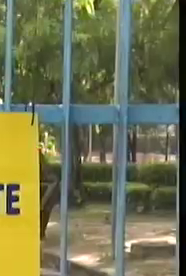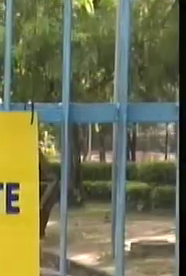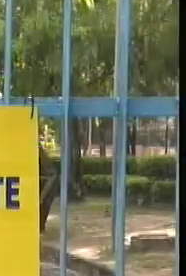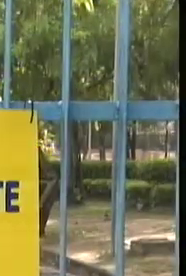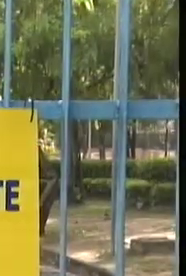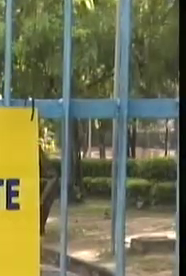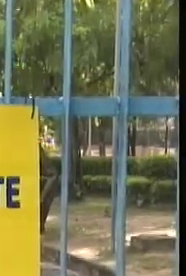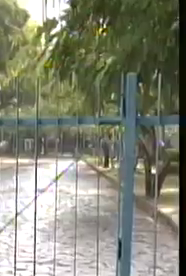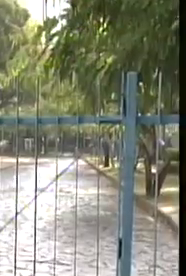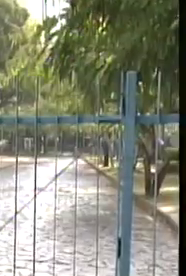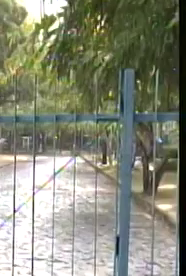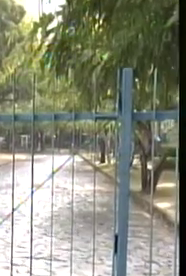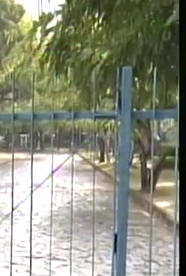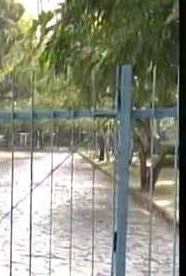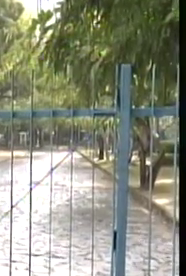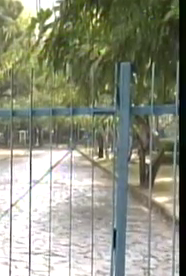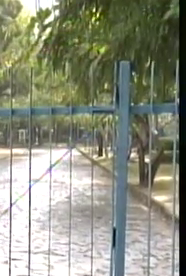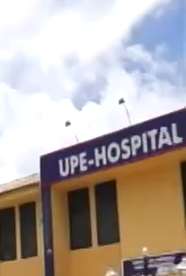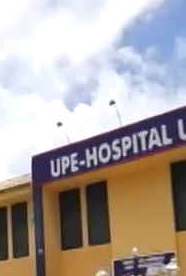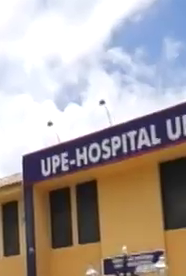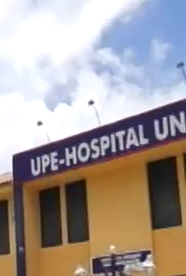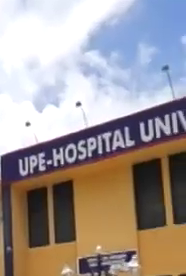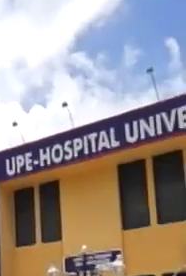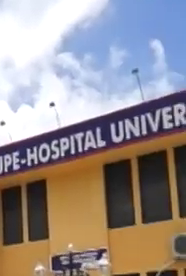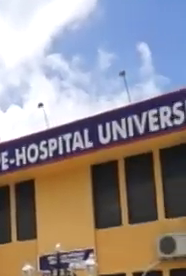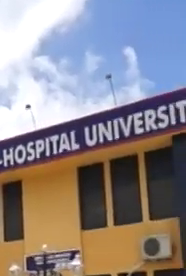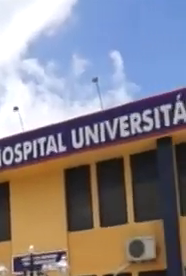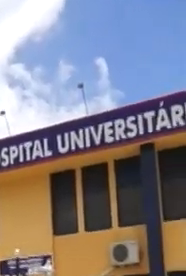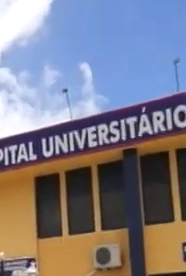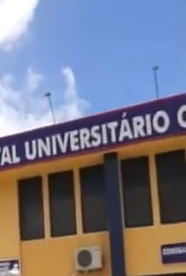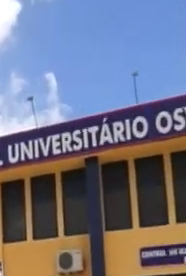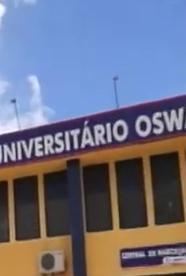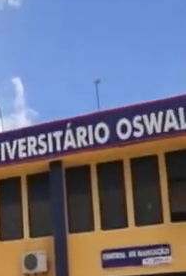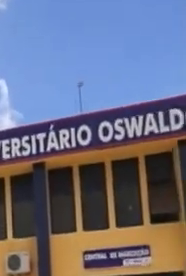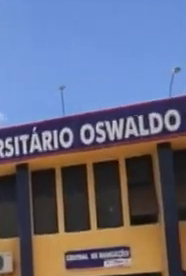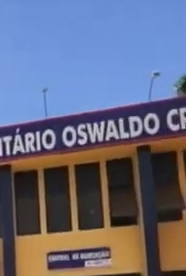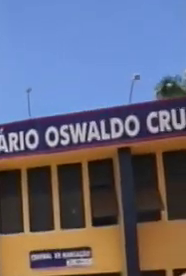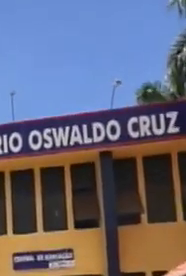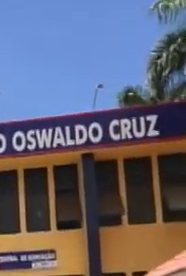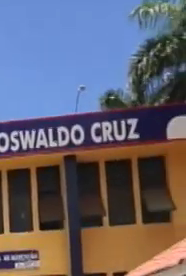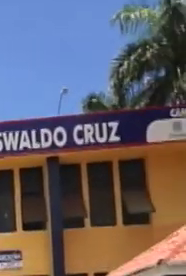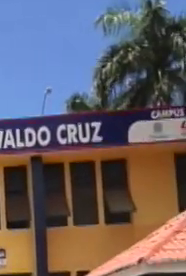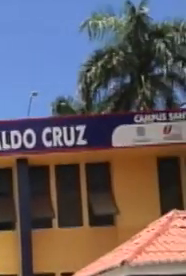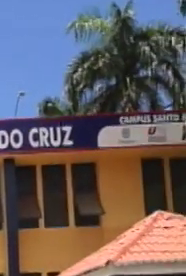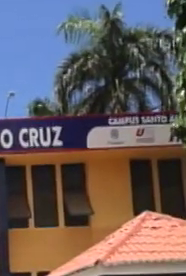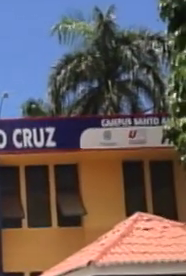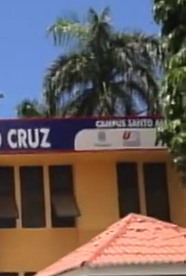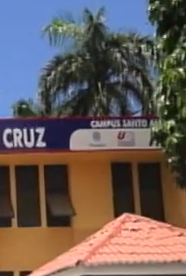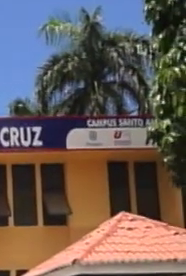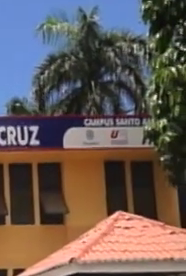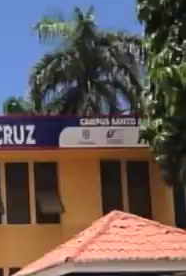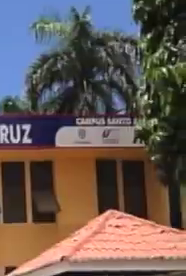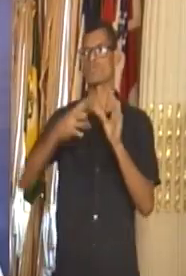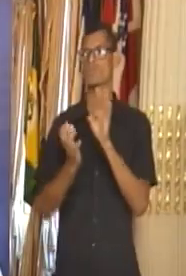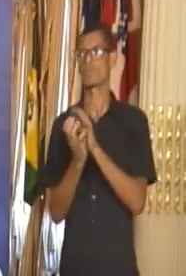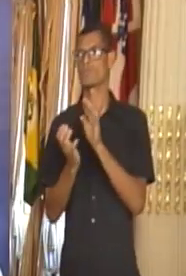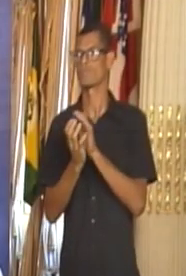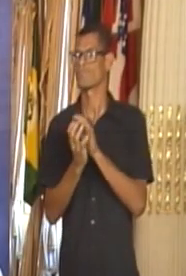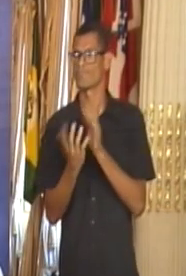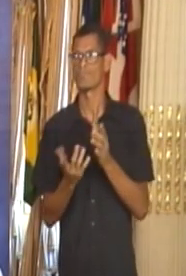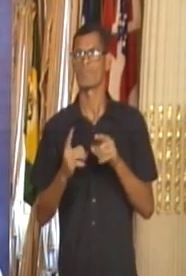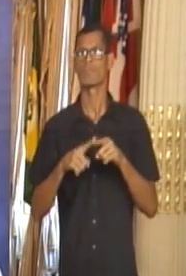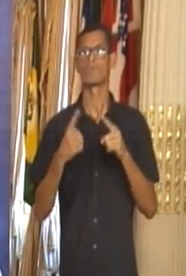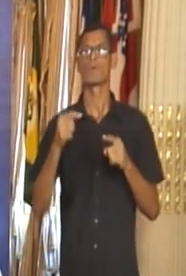em praias e parques até o dia 20 de abril Ressaltou também a preocupação com os profissionais da área de saúde O